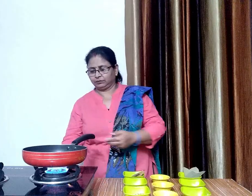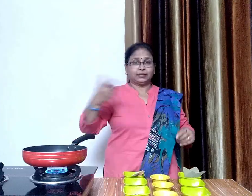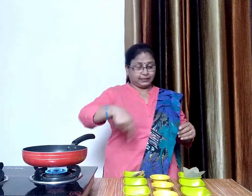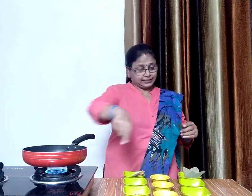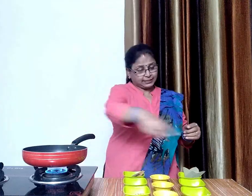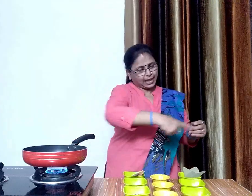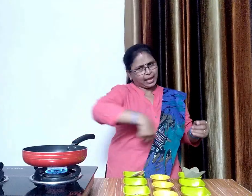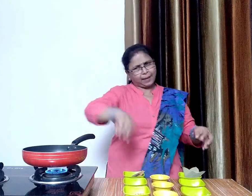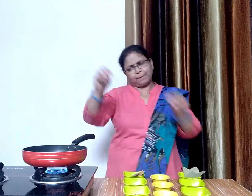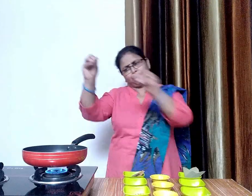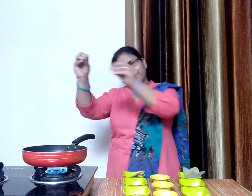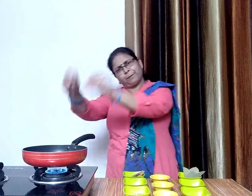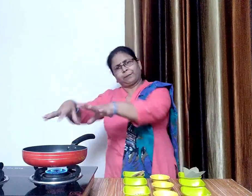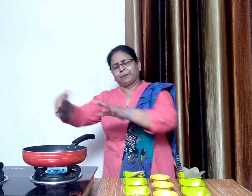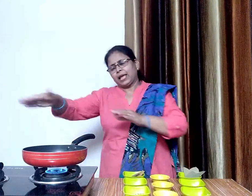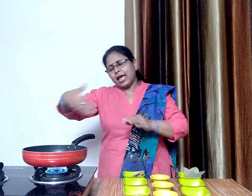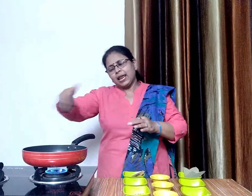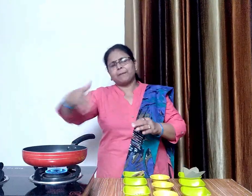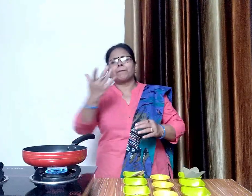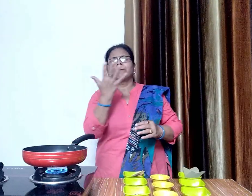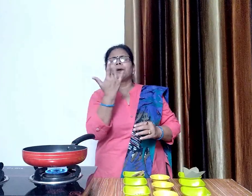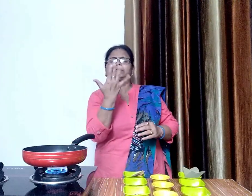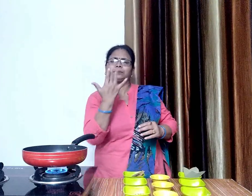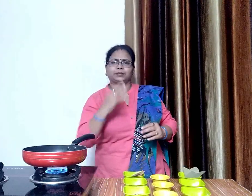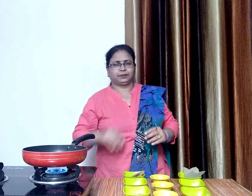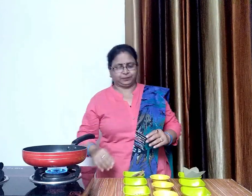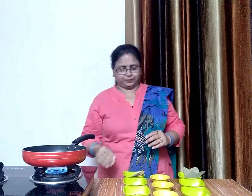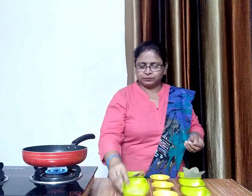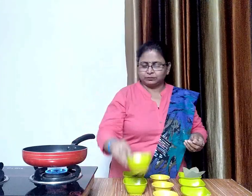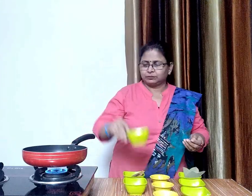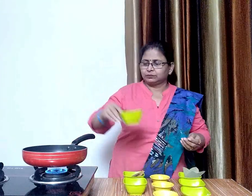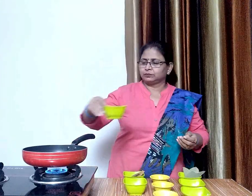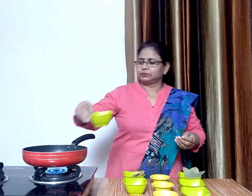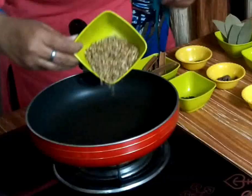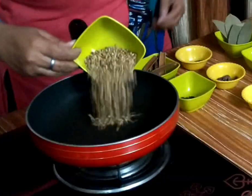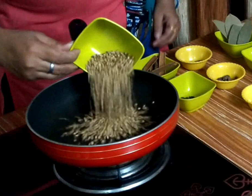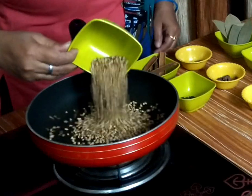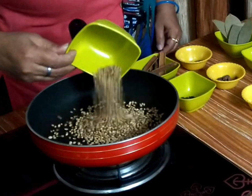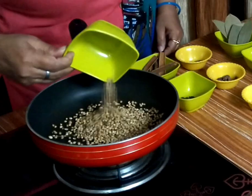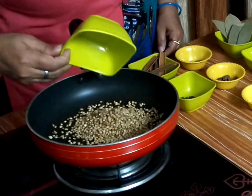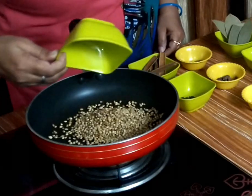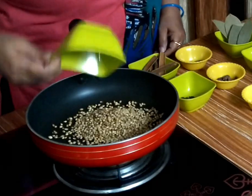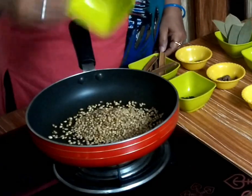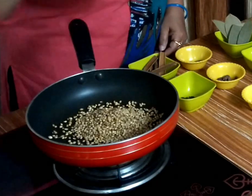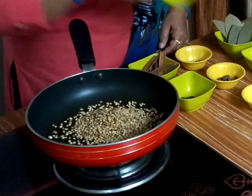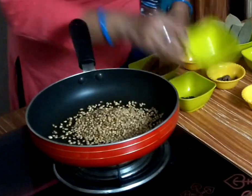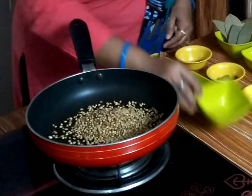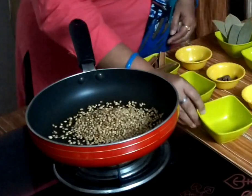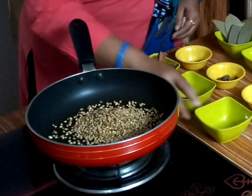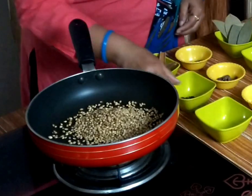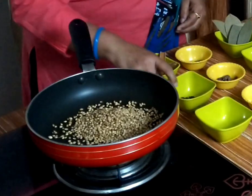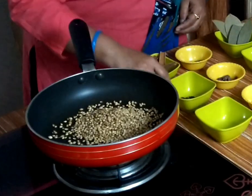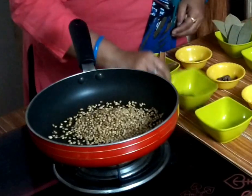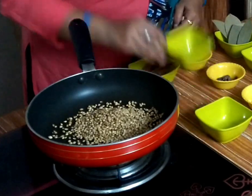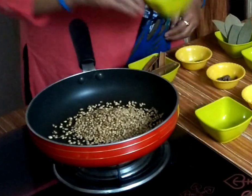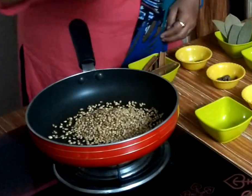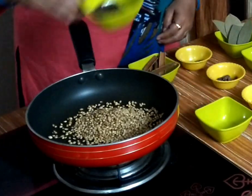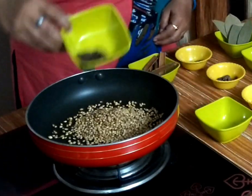हम इन सारी चीजों को पैन में डाल कर पांच मिनट के लिए सेख लेंगे धनिया, लॉंग,